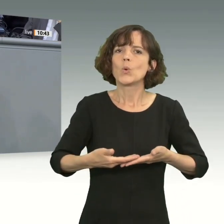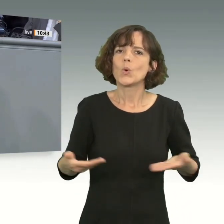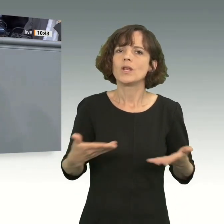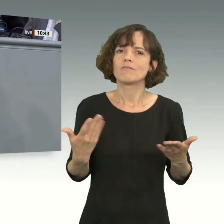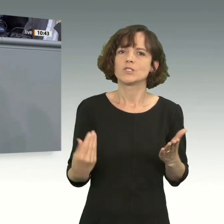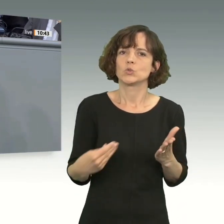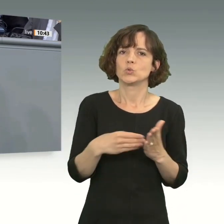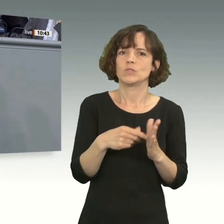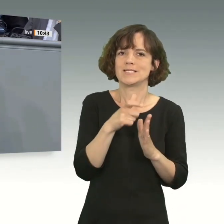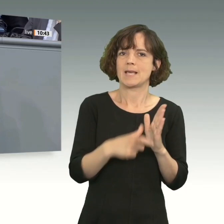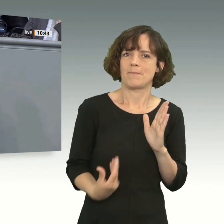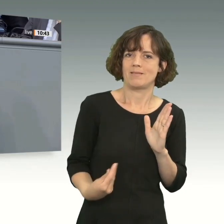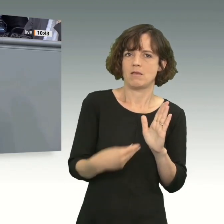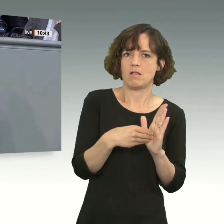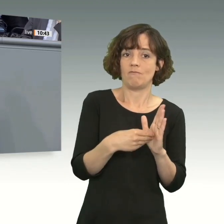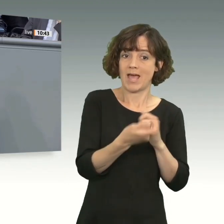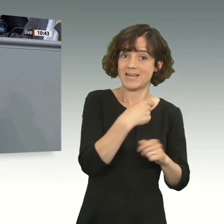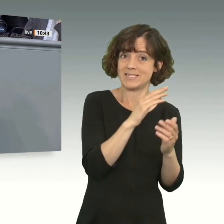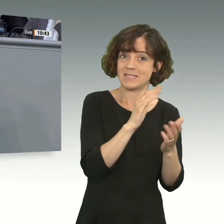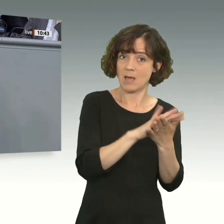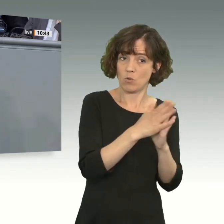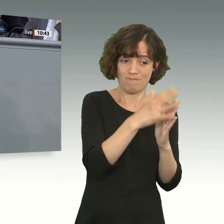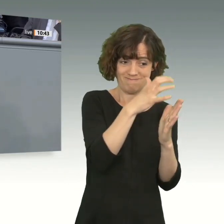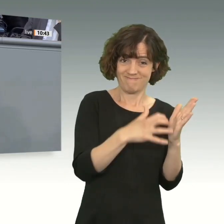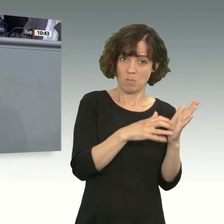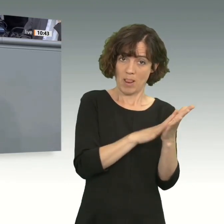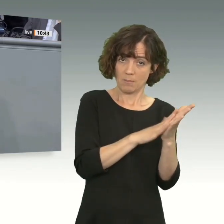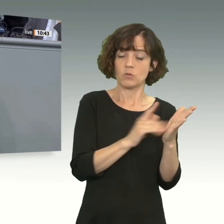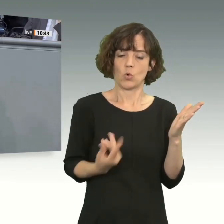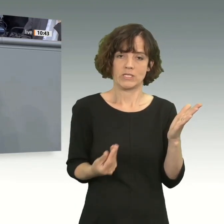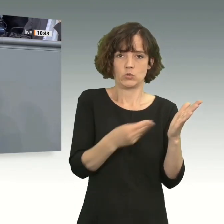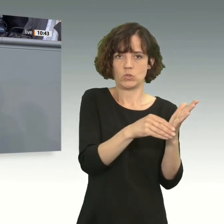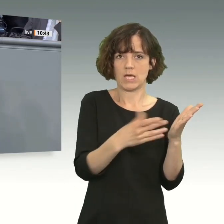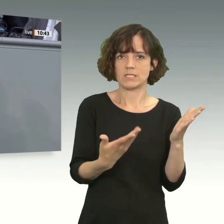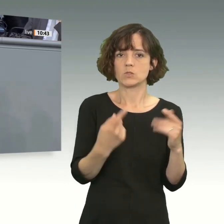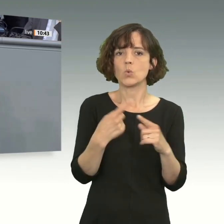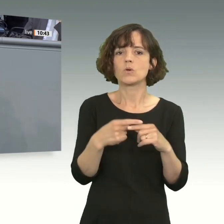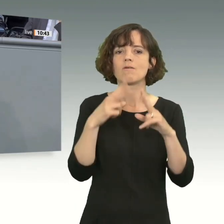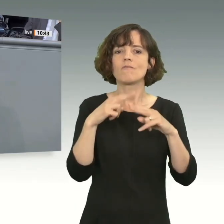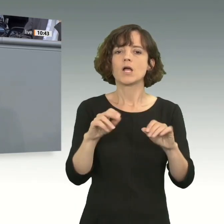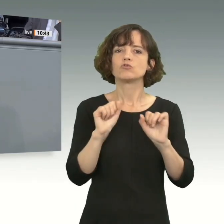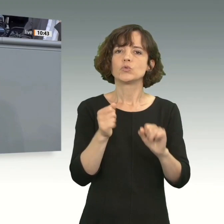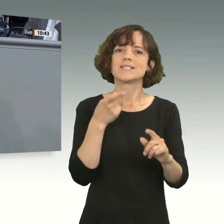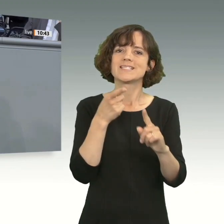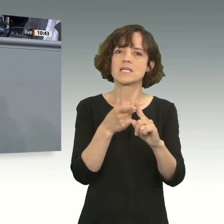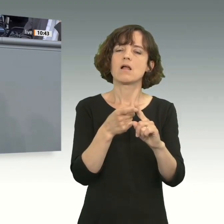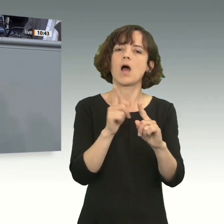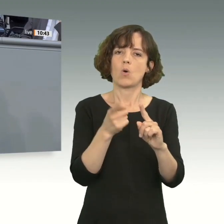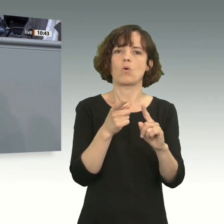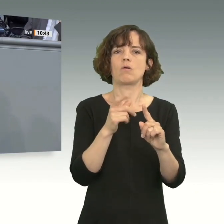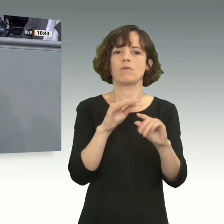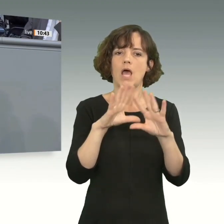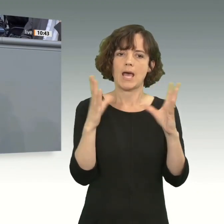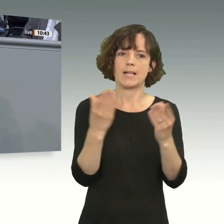ein zusätzliches Kapitel in das Handelsabkommen aufzunehmen, ohne den Rest verändern zu müssen und Waldschutzziele in den allgemeinen bestehenden